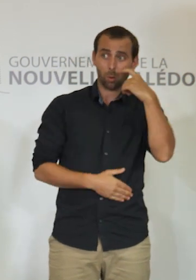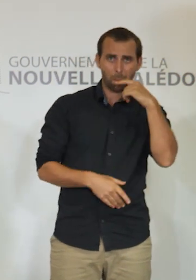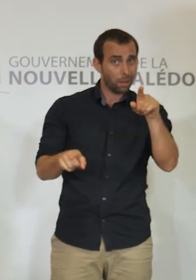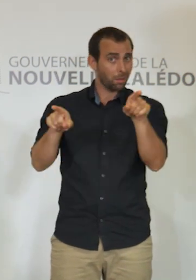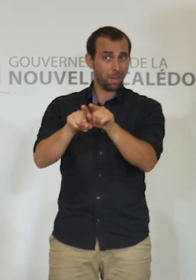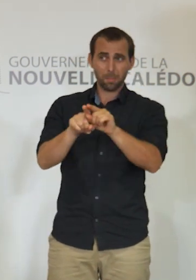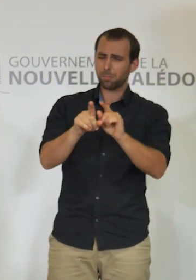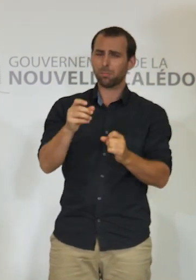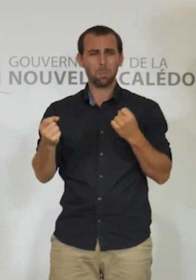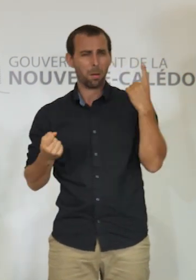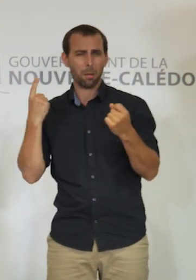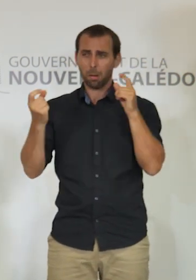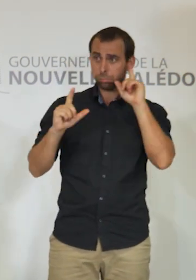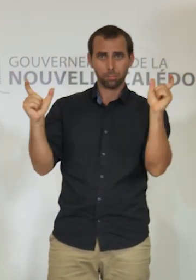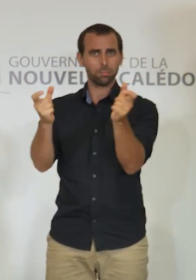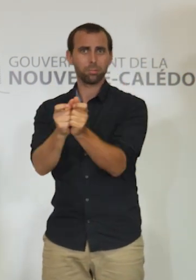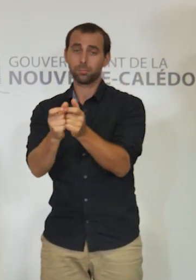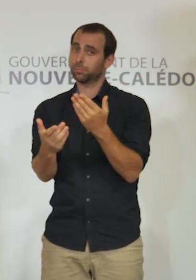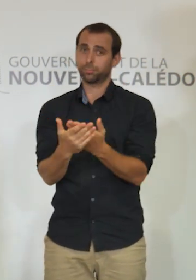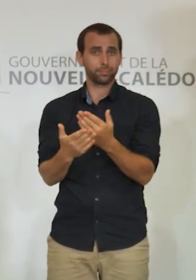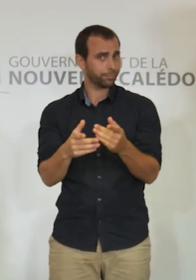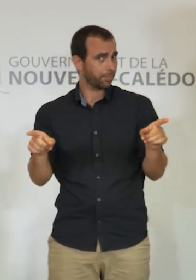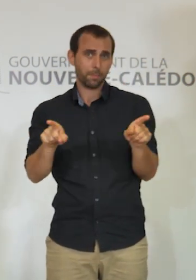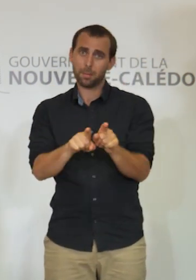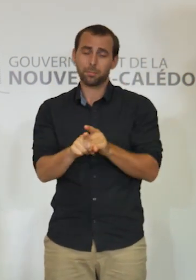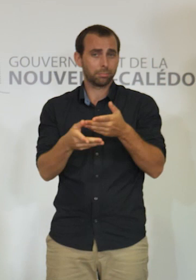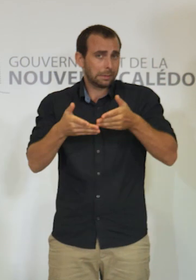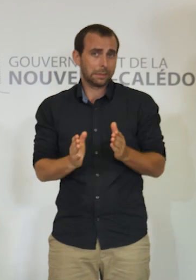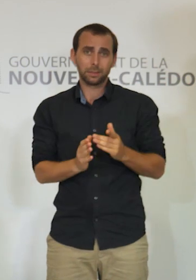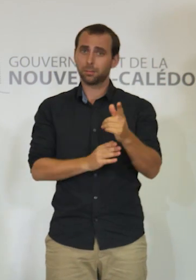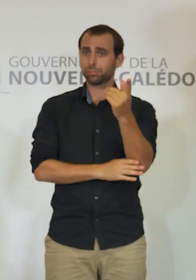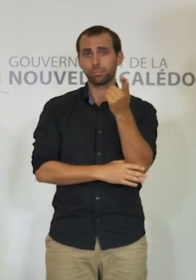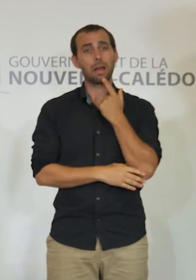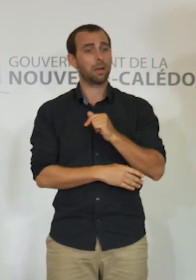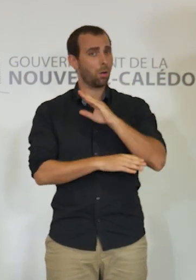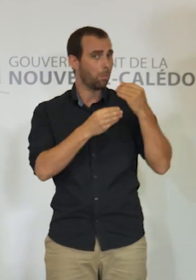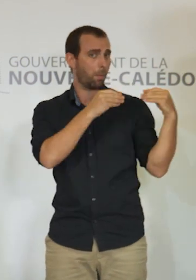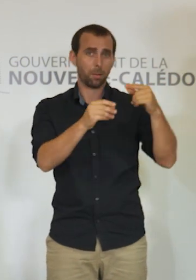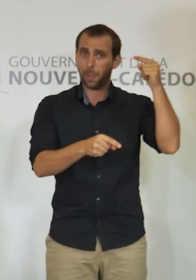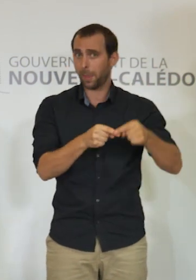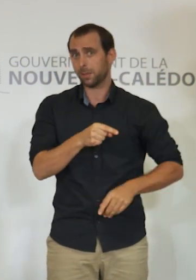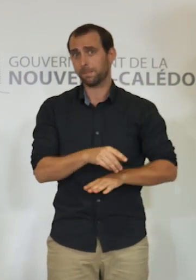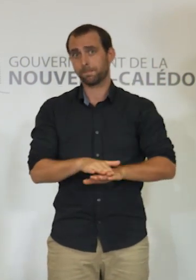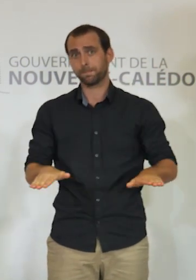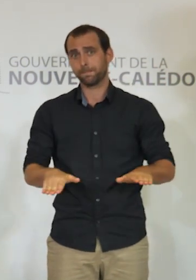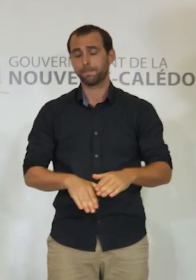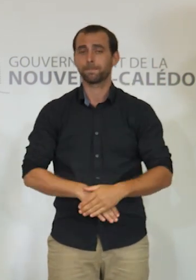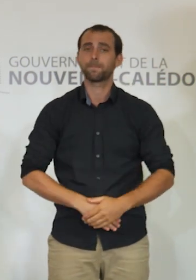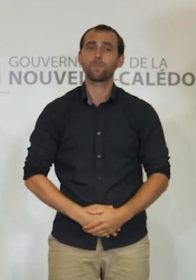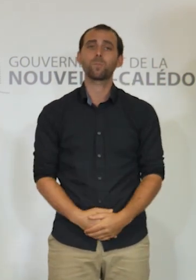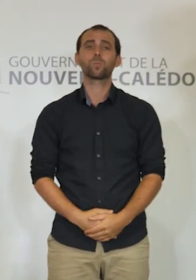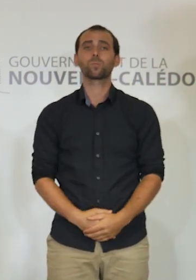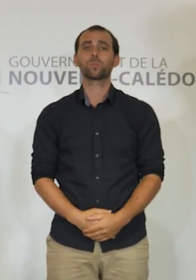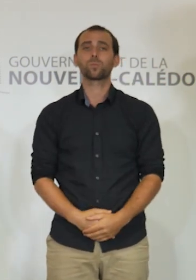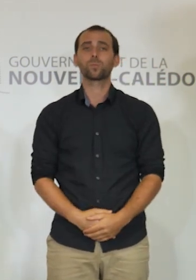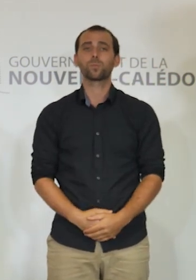une nouvelle mesure du même type sera nécessairement envisagée. Au-delà de ces restrictions à